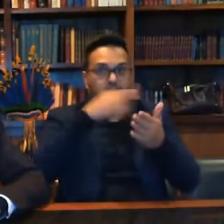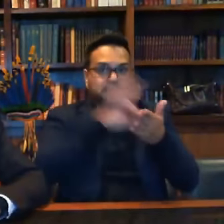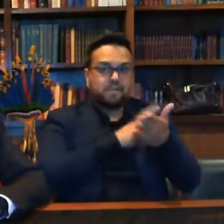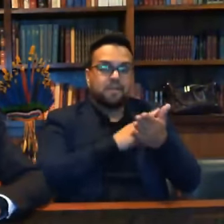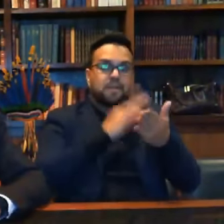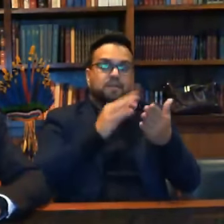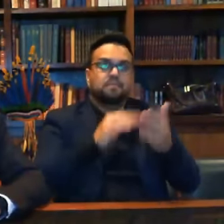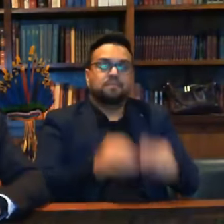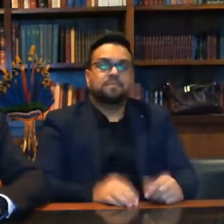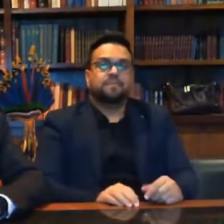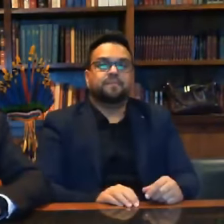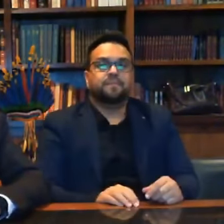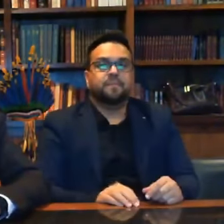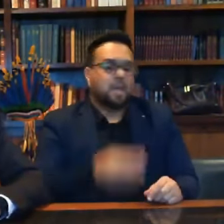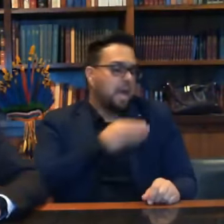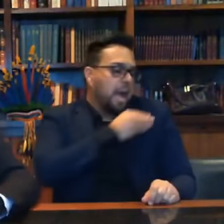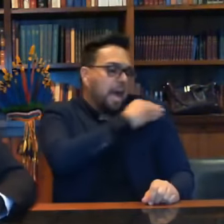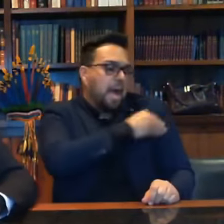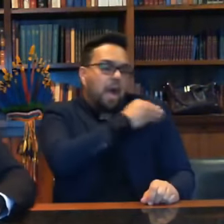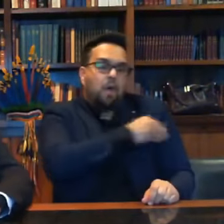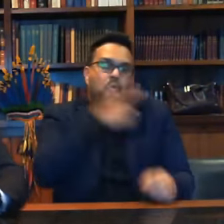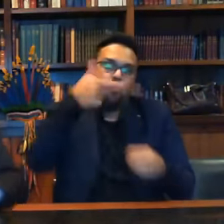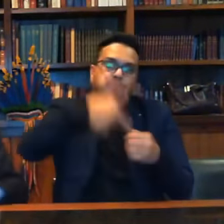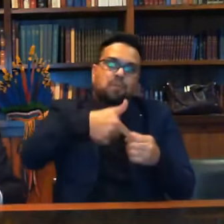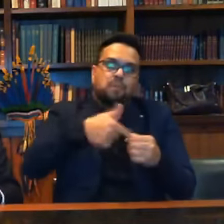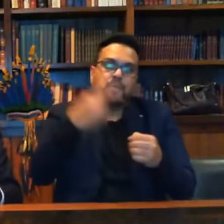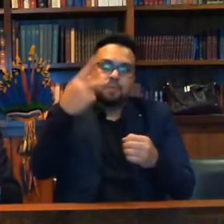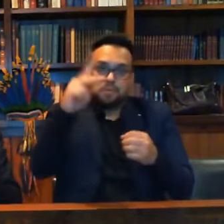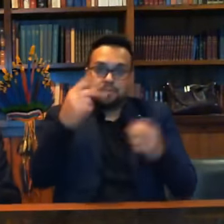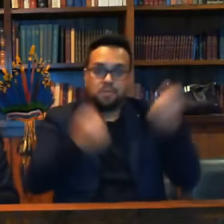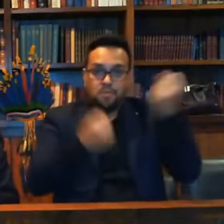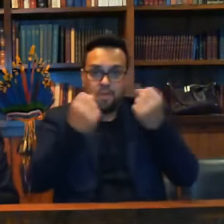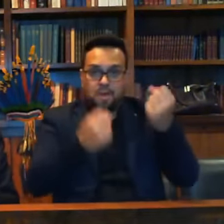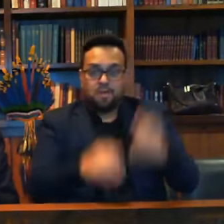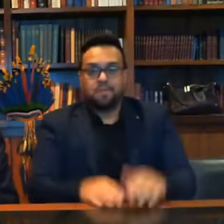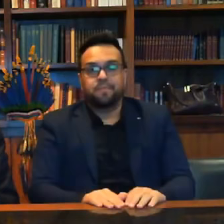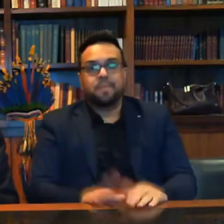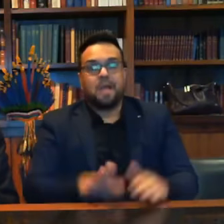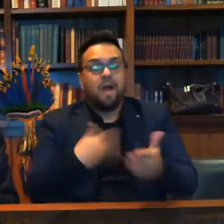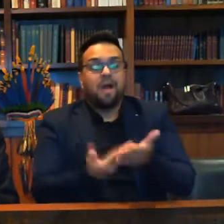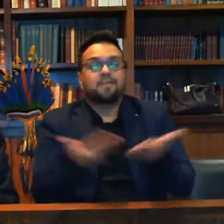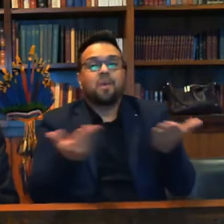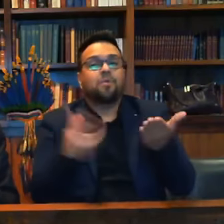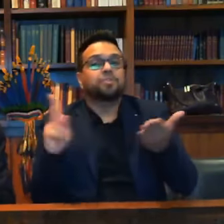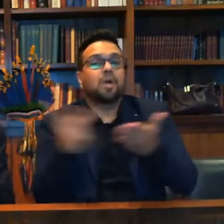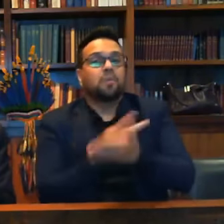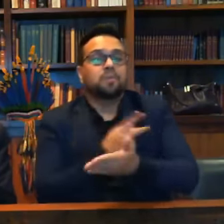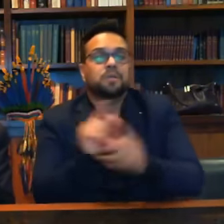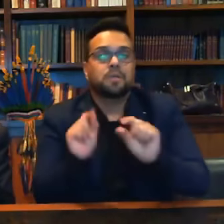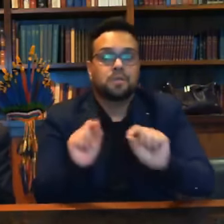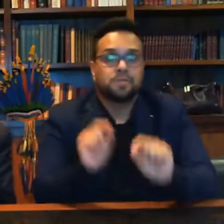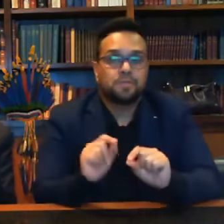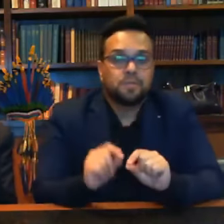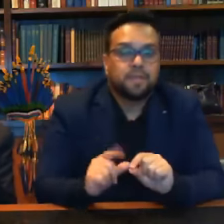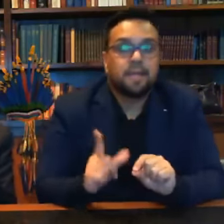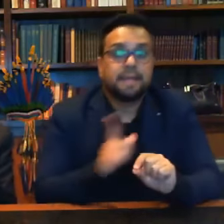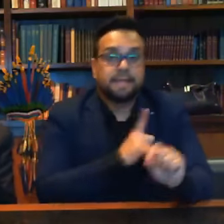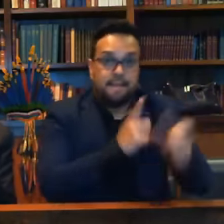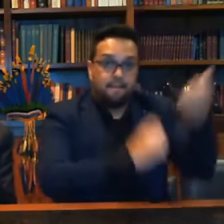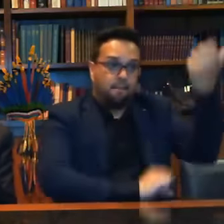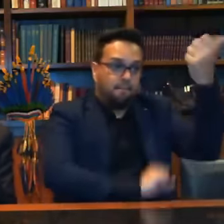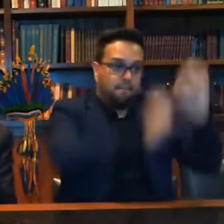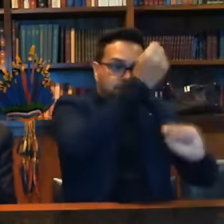o álcool para o seu carro. O que acontece, ainda acontece no dia de hoje? Tem uma refinaria aqui,